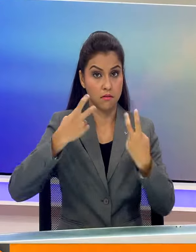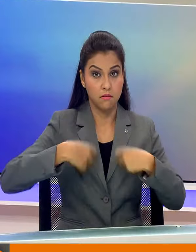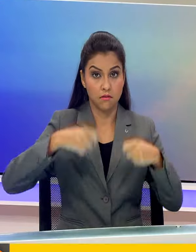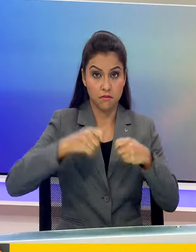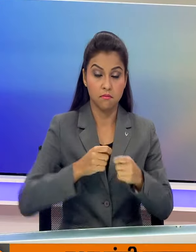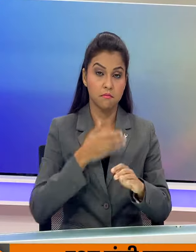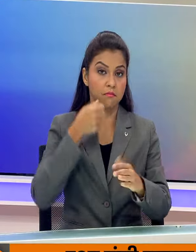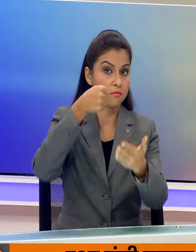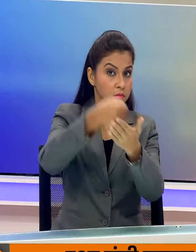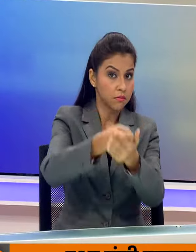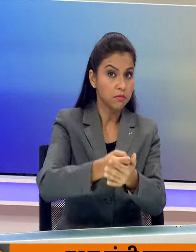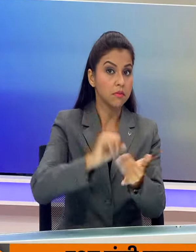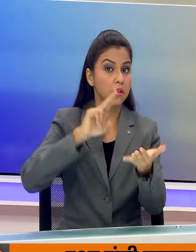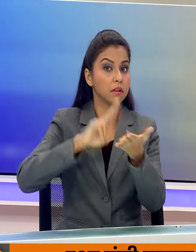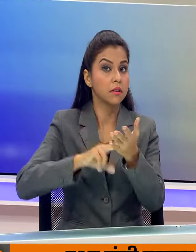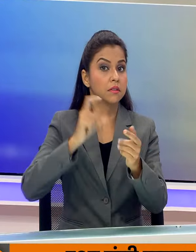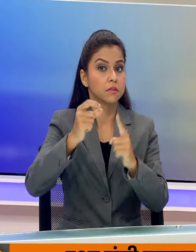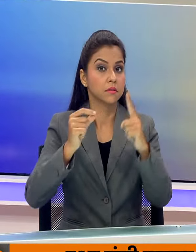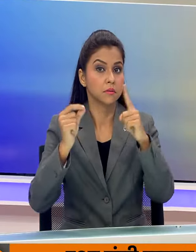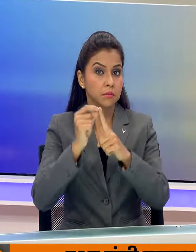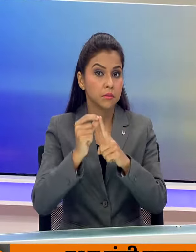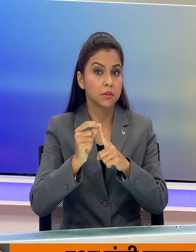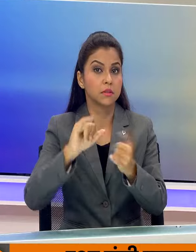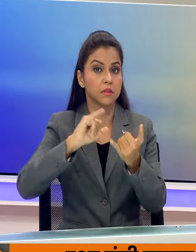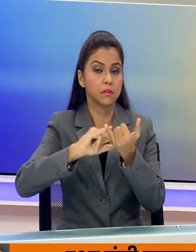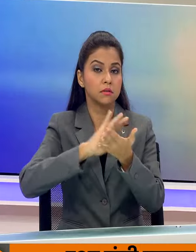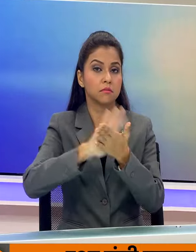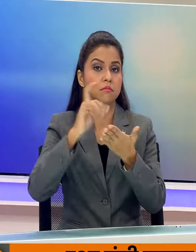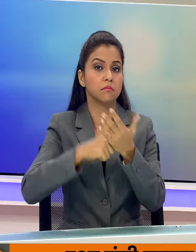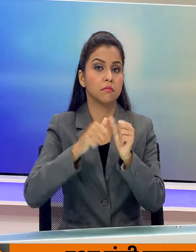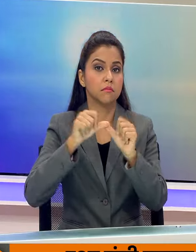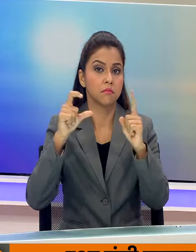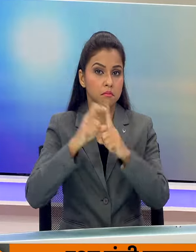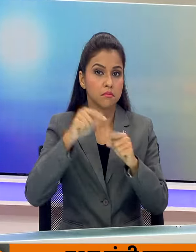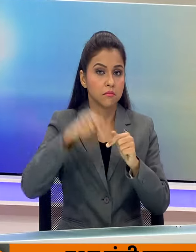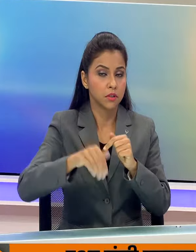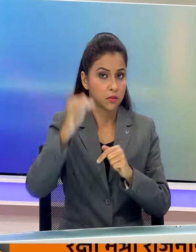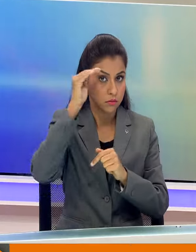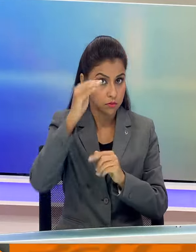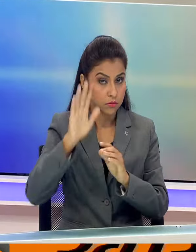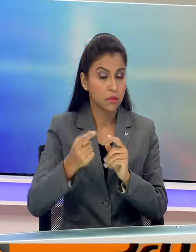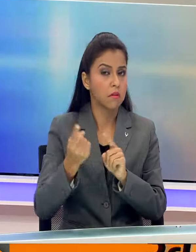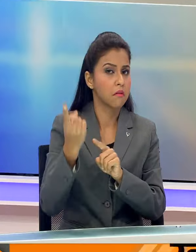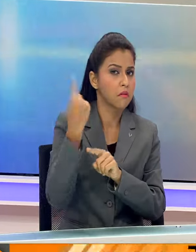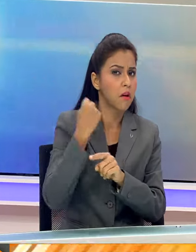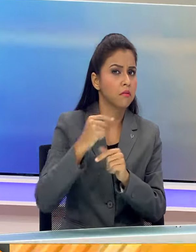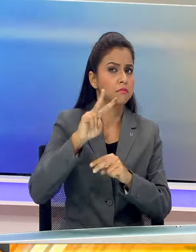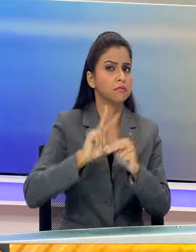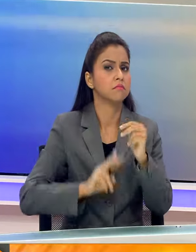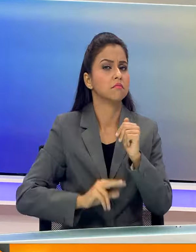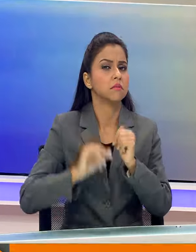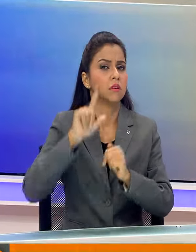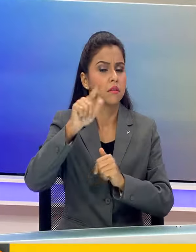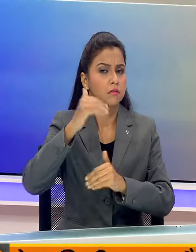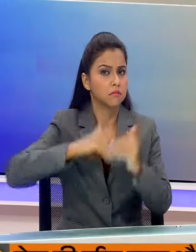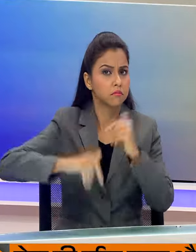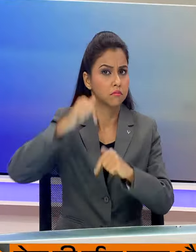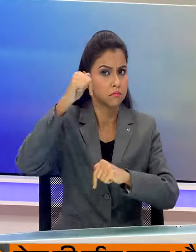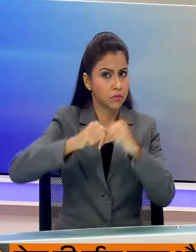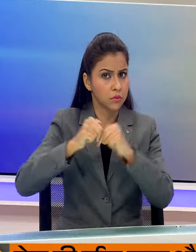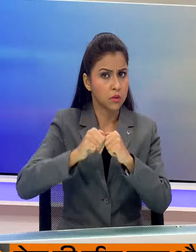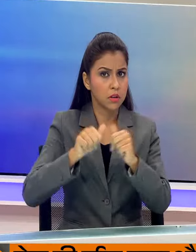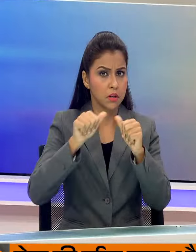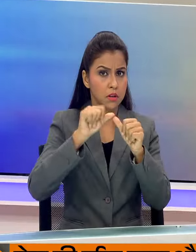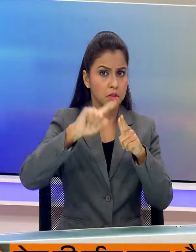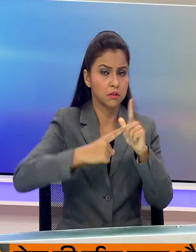एनसीपी शरत चंद्र पवार की याचिका पर आज सुनवाई होनी है पिछले लोग सभा चुनाव में अजित पवार को कुछ